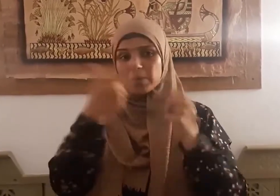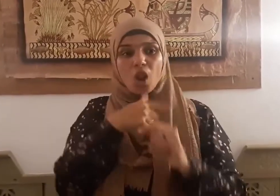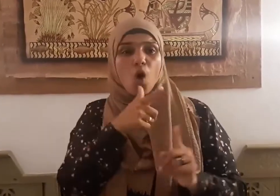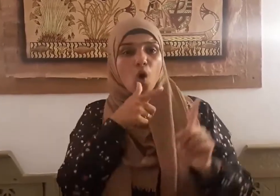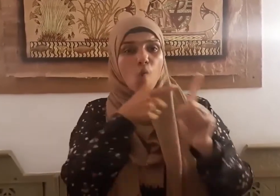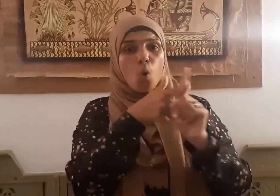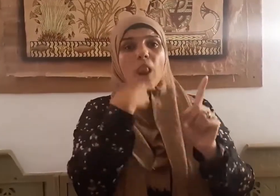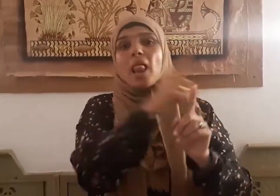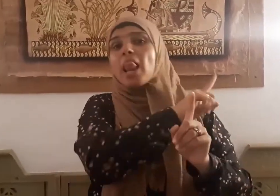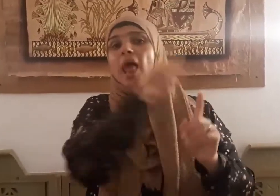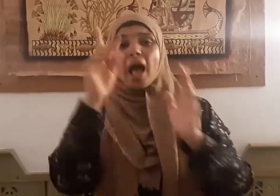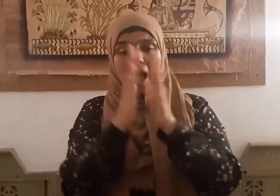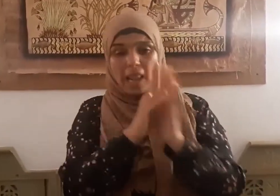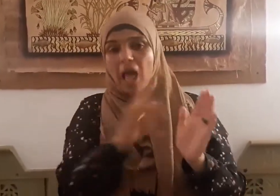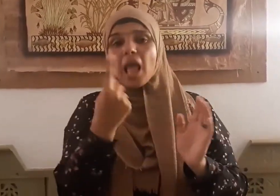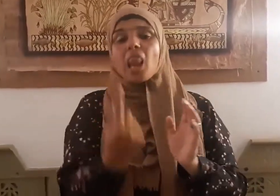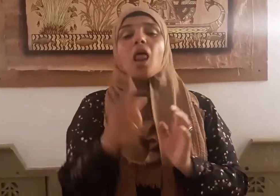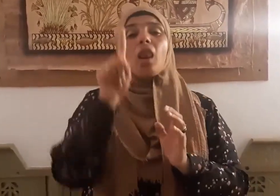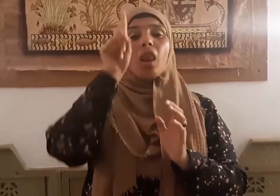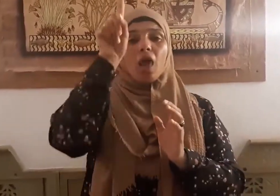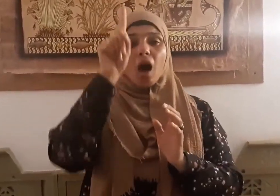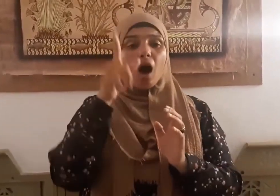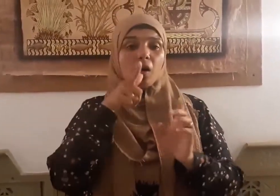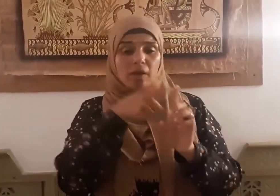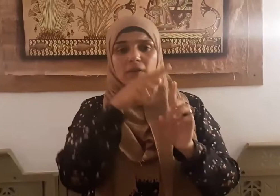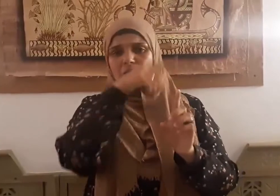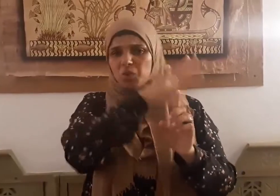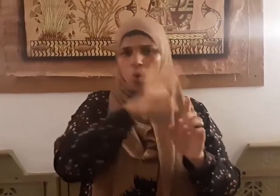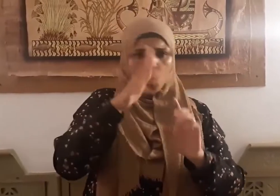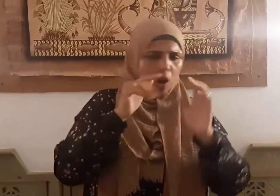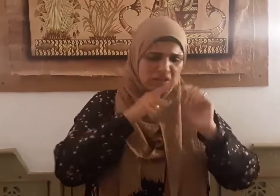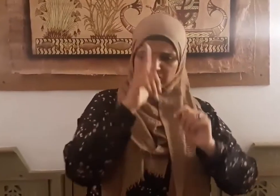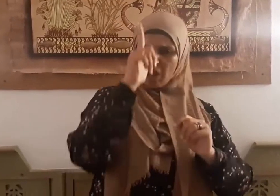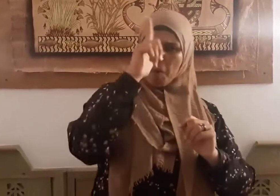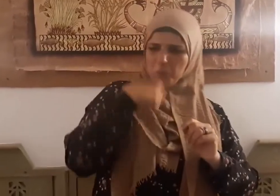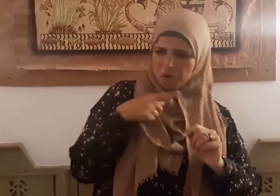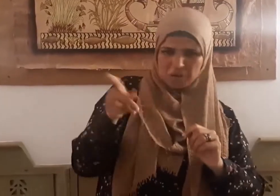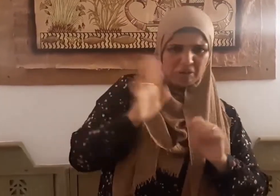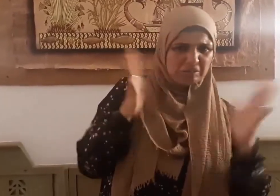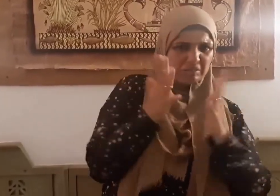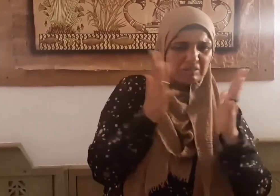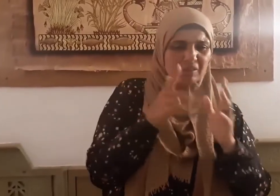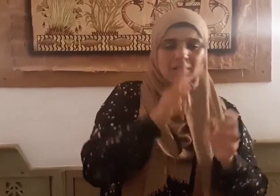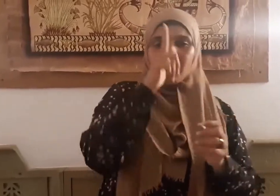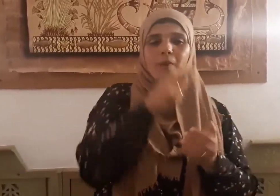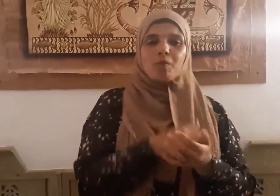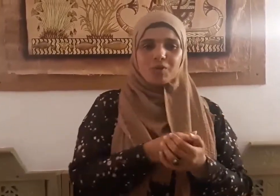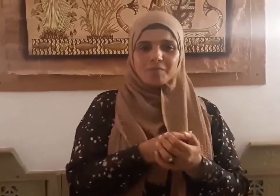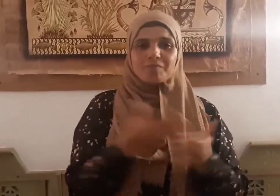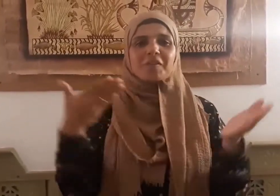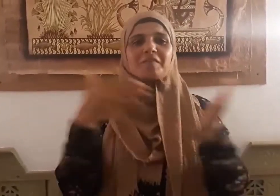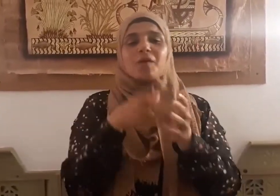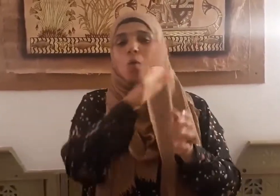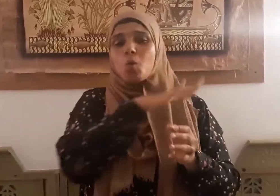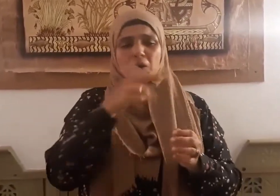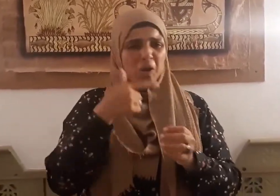لا إله إلا الله يستكبرون فكانوا يأنفون أن